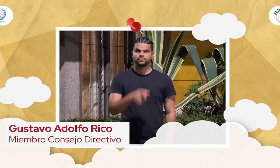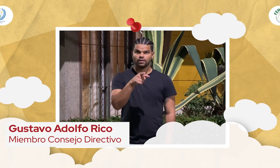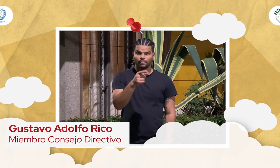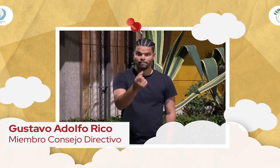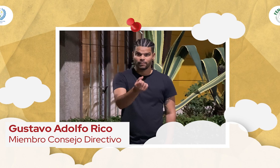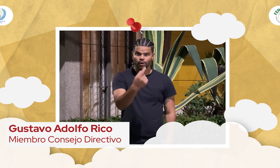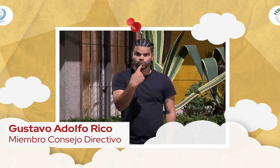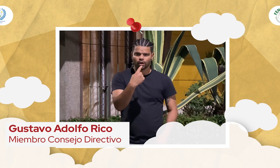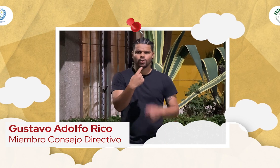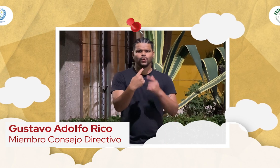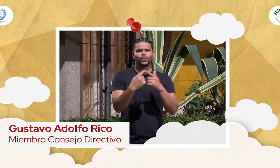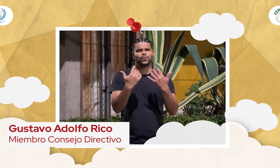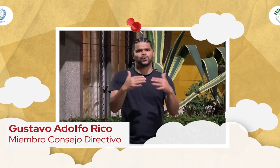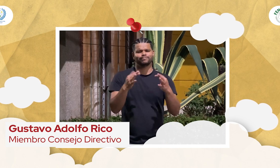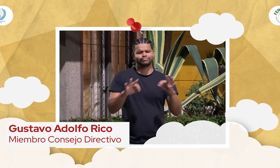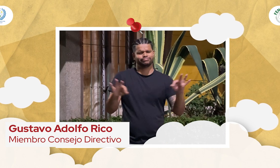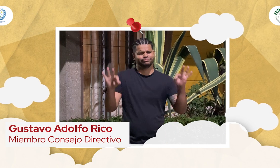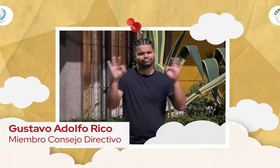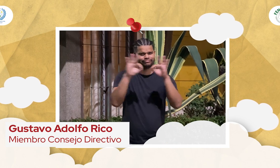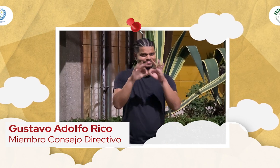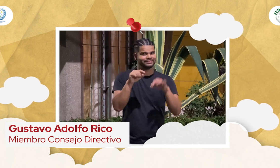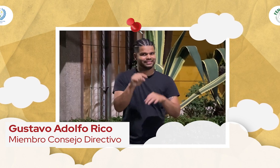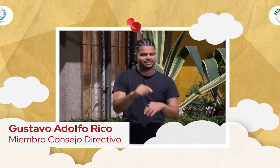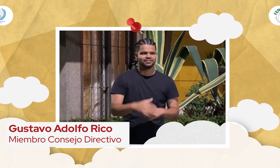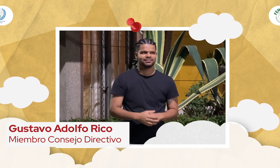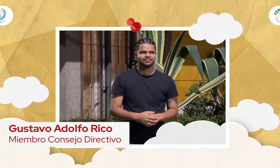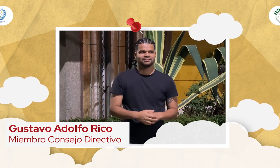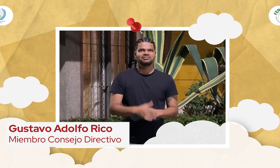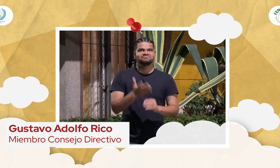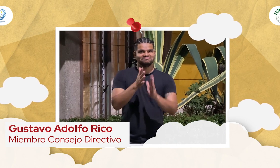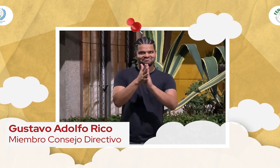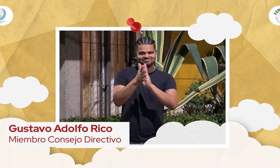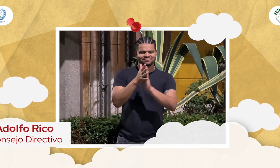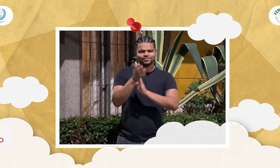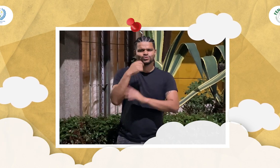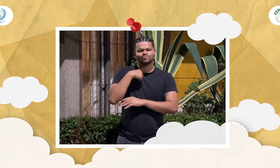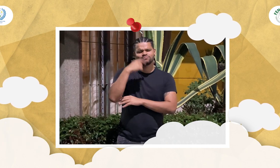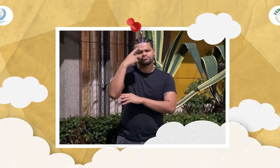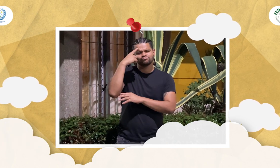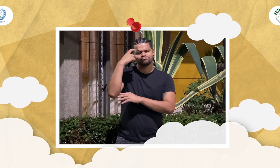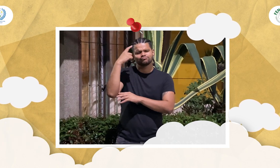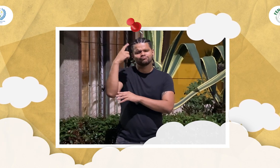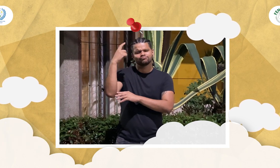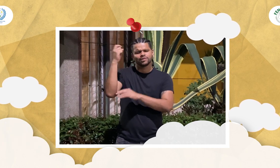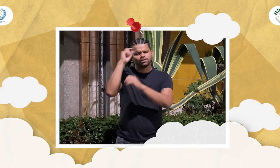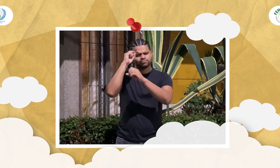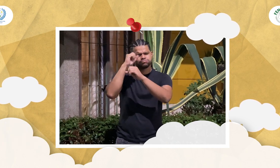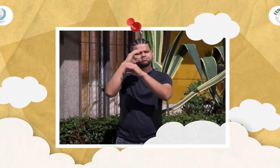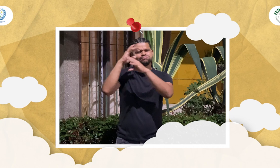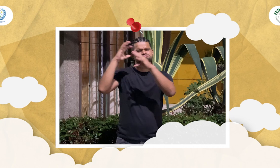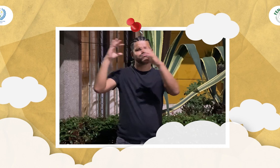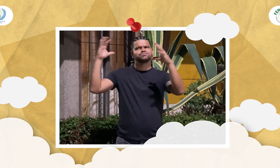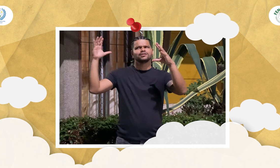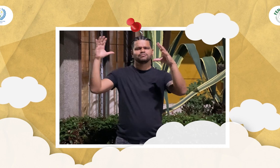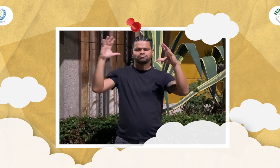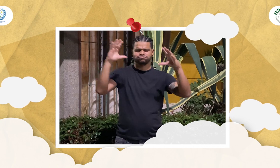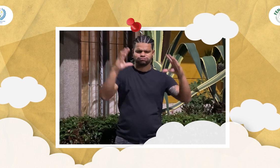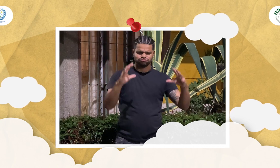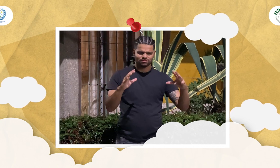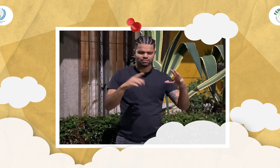¿Cuál es mi sueño? ¿Cuál ¿Qué pregunta tan importante? Les cuento lo que yo sueño y quiero ver en realidad